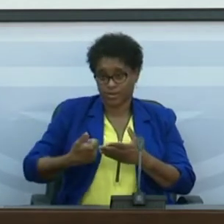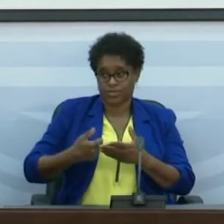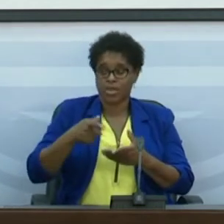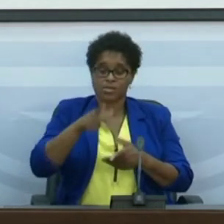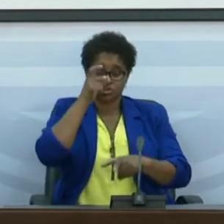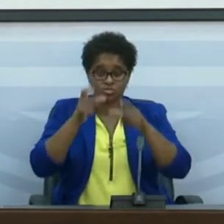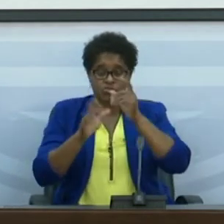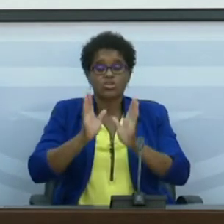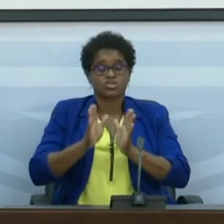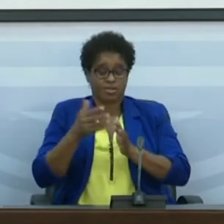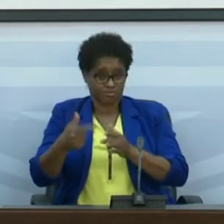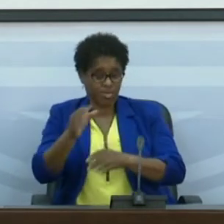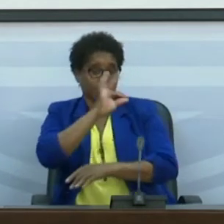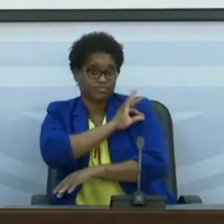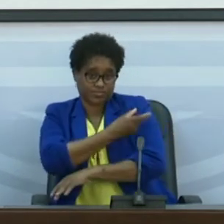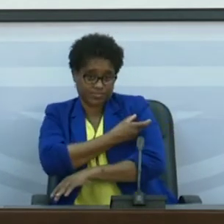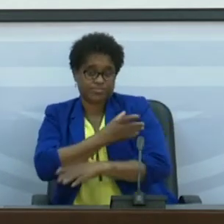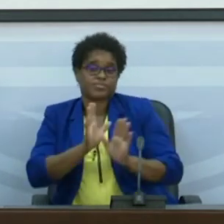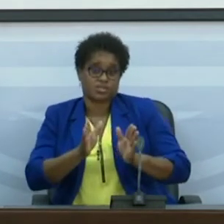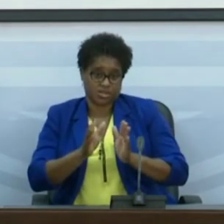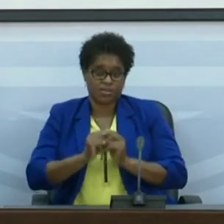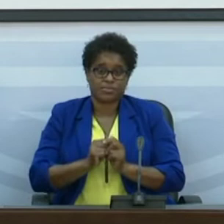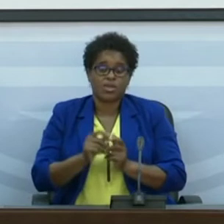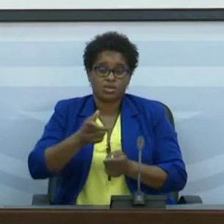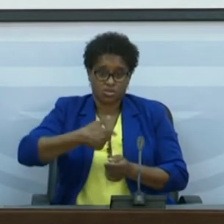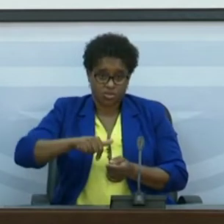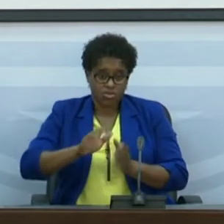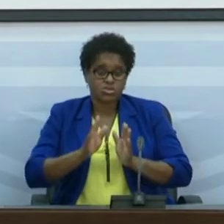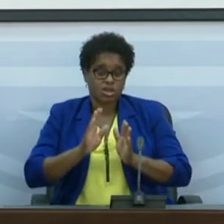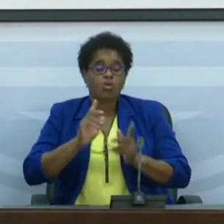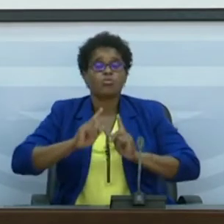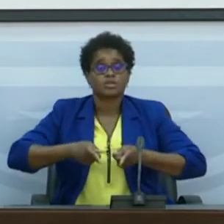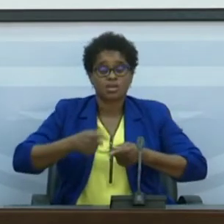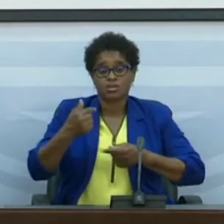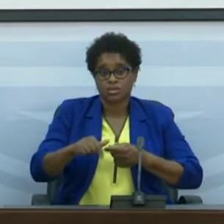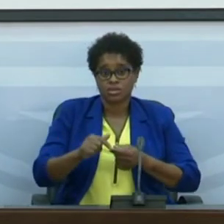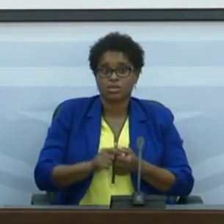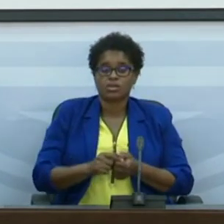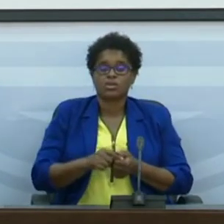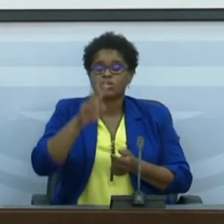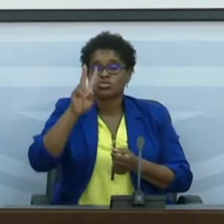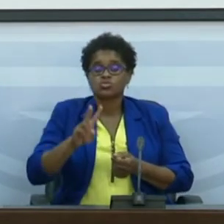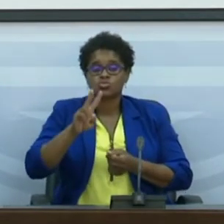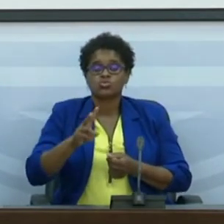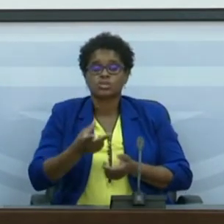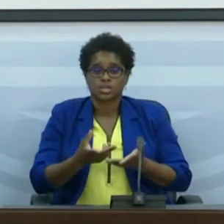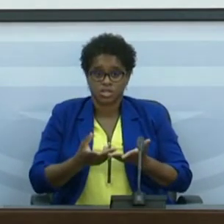essas pessoas já têm uma primeira dose, nós já começamos a ter algumas pessoas com as segundas doses,